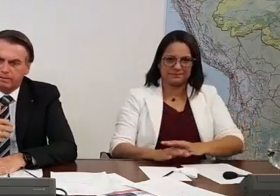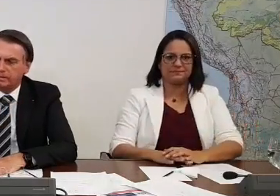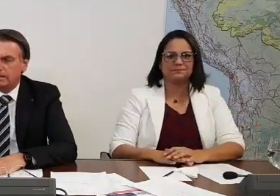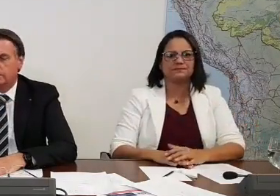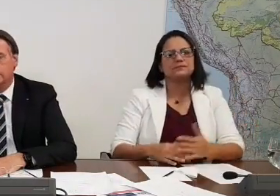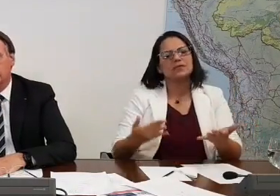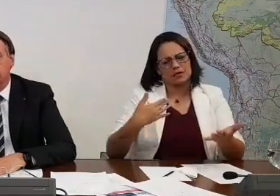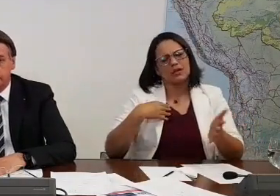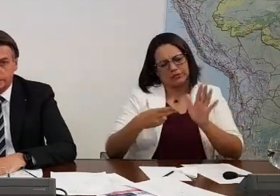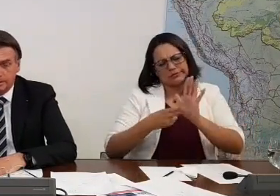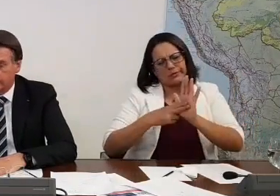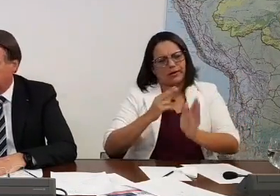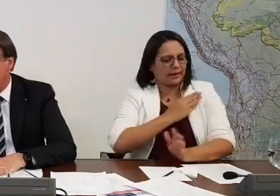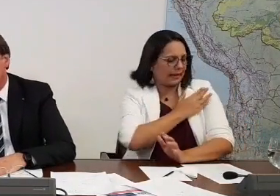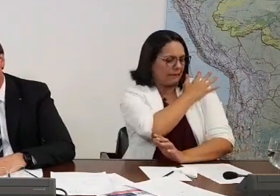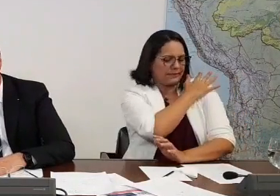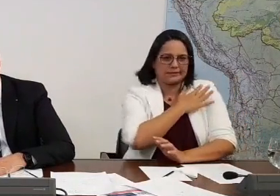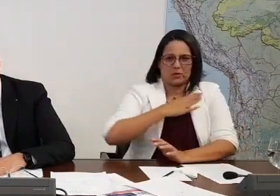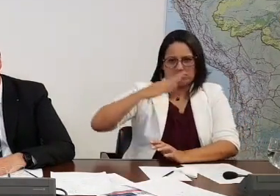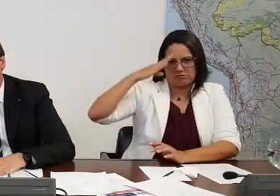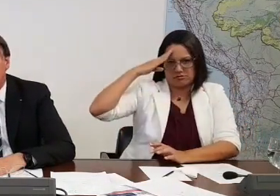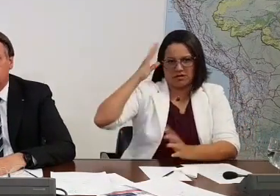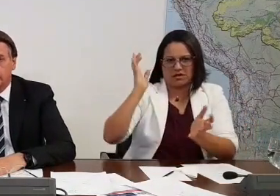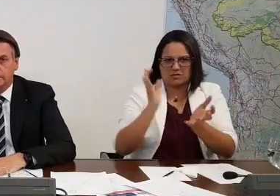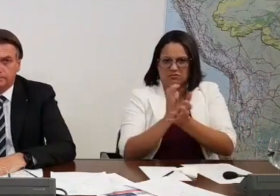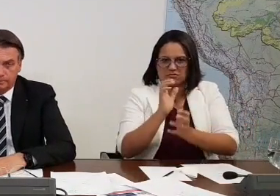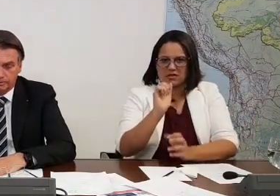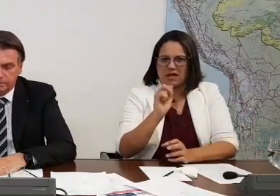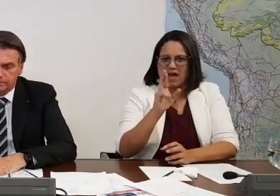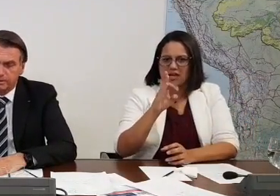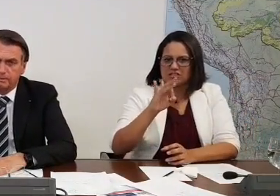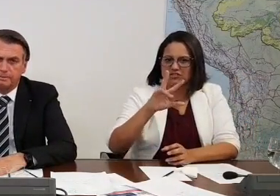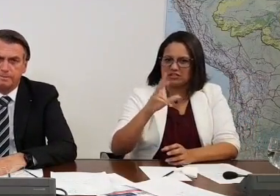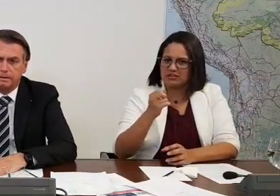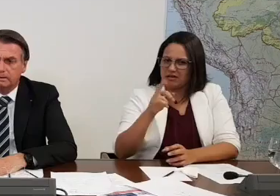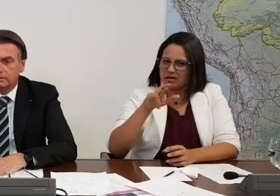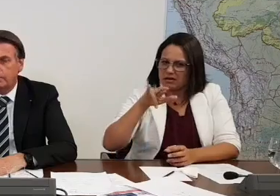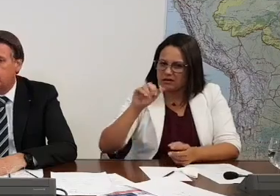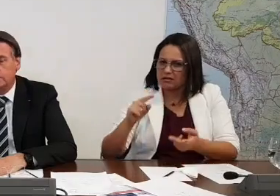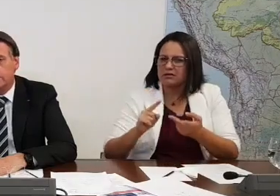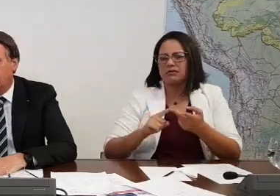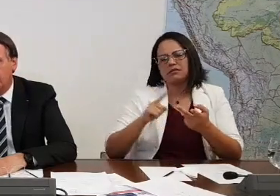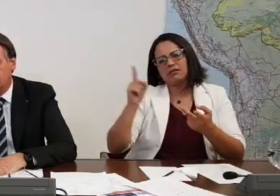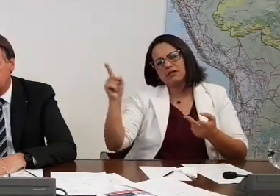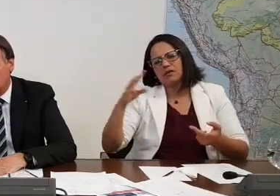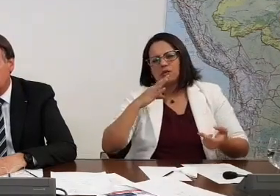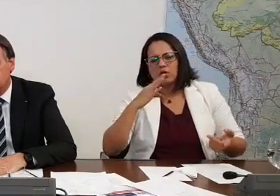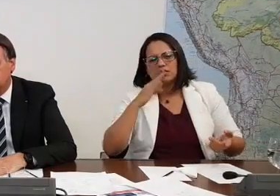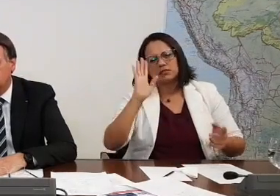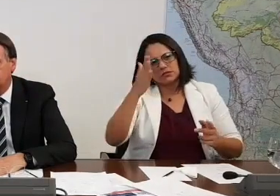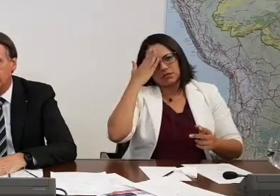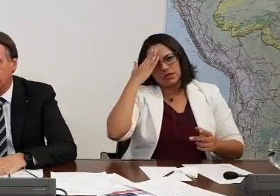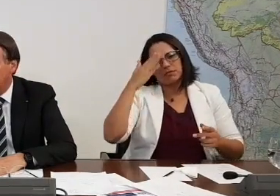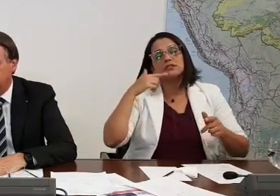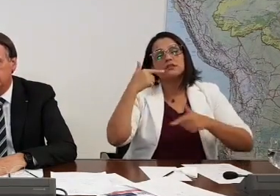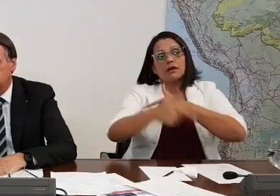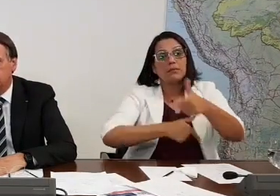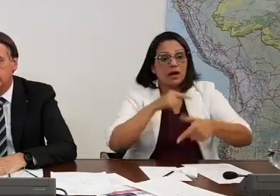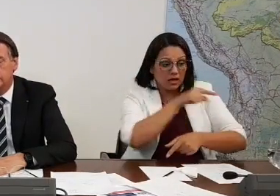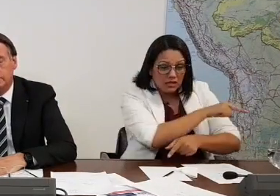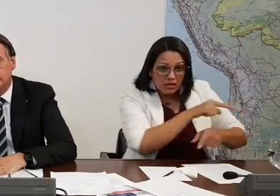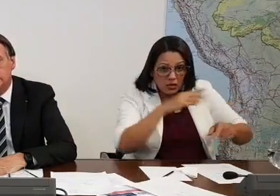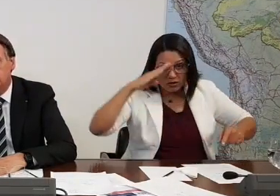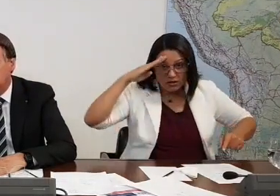Eu sou o capitão do Exército, sou de artilharia, o Carcísio é de engenharia, depois fez o IME. O pessoal trabalha sábado, domingo, feriado,